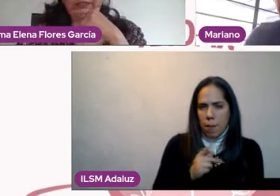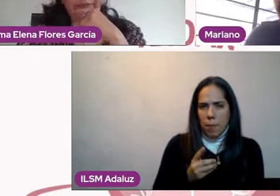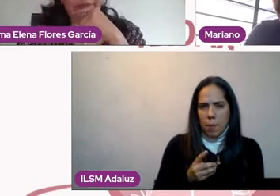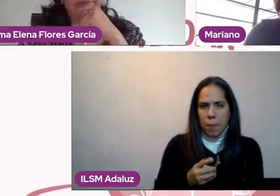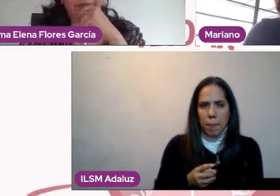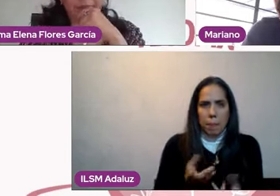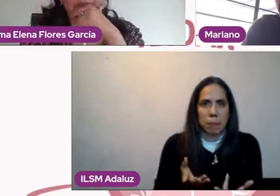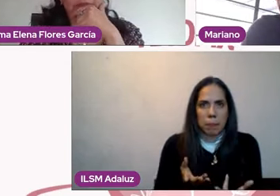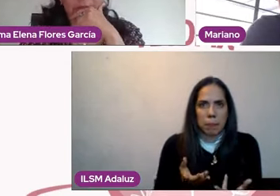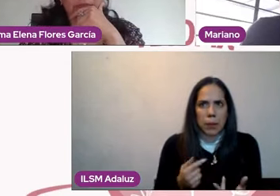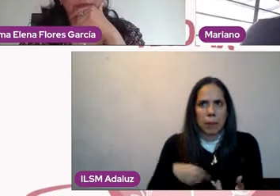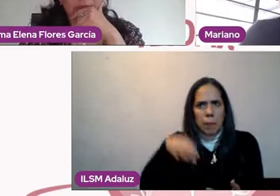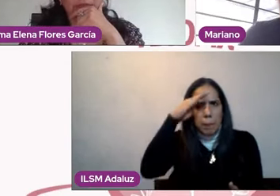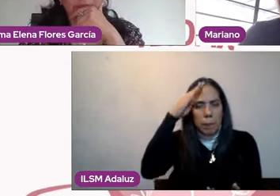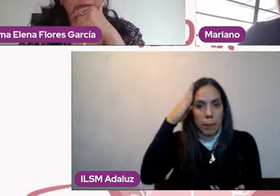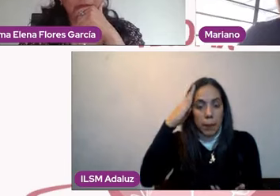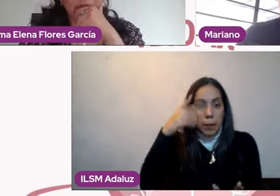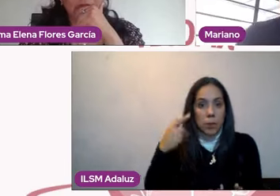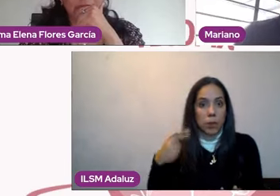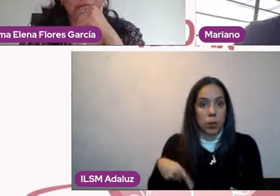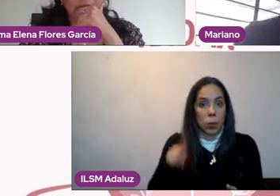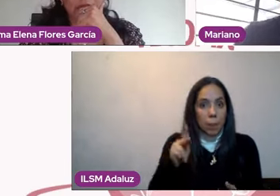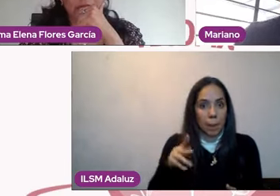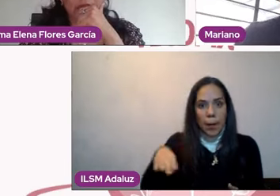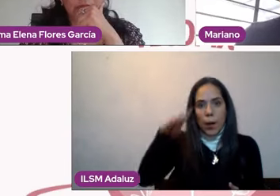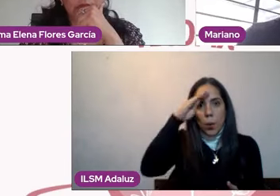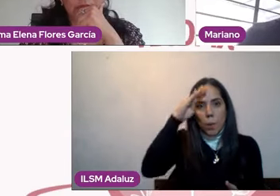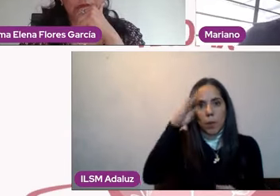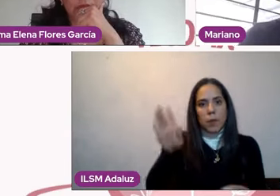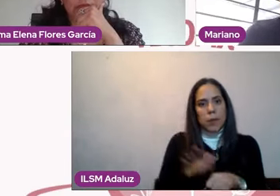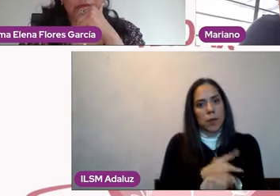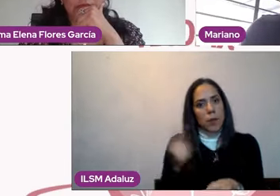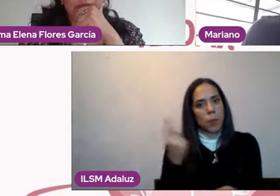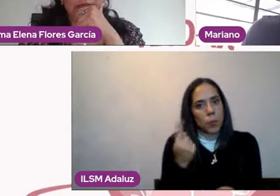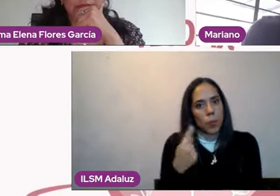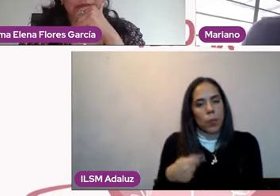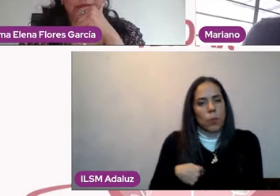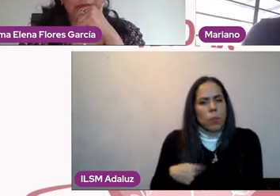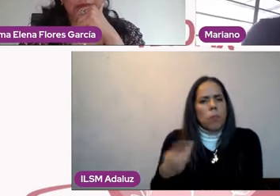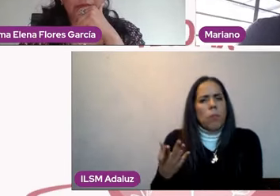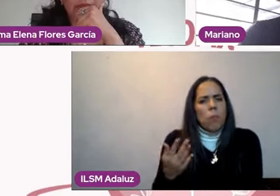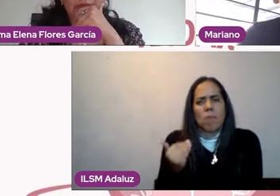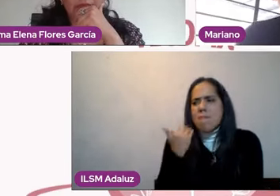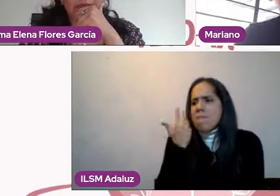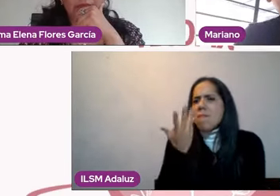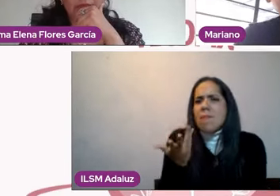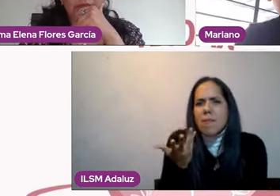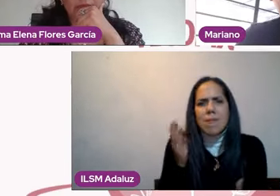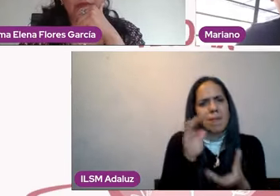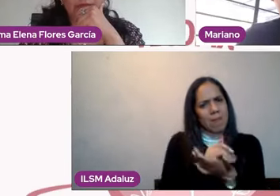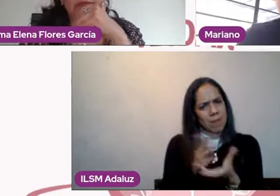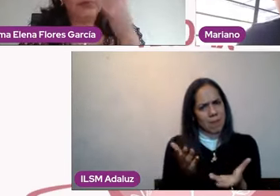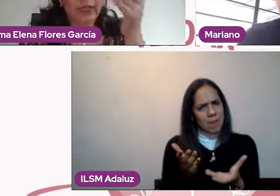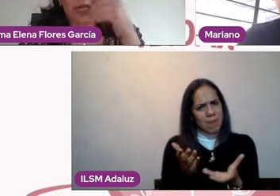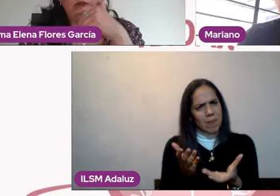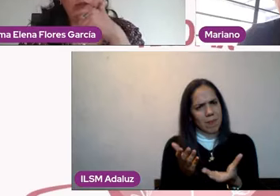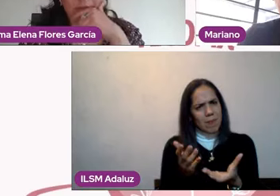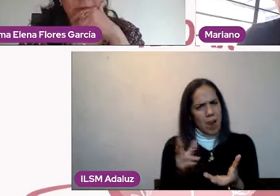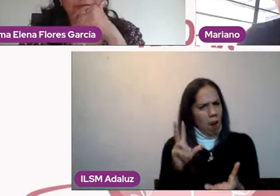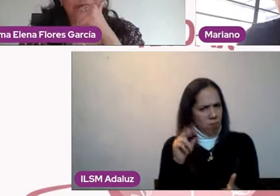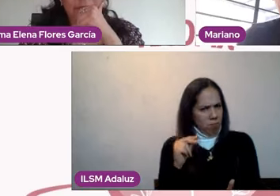Si es que yo quiero pareja porque me la paso muy mal solo, pues eso me va a obligar a preguntarme, bueno, ¿y por qué me la paso tan mal solo?